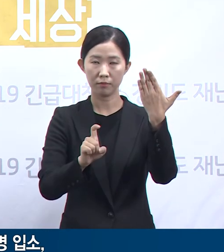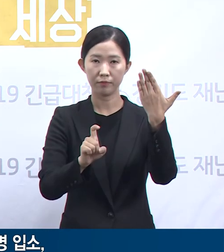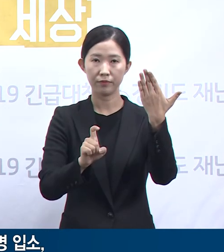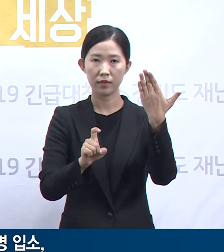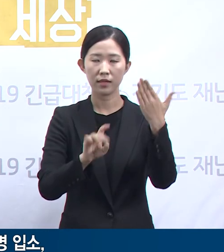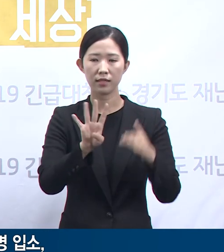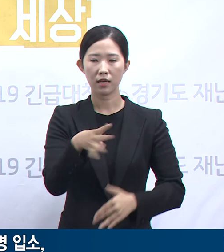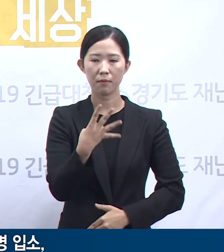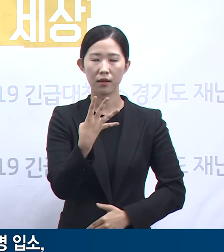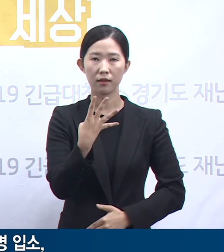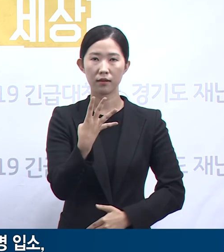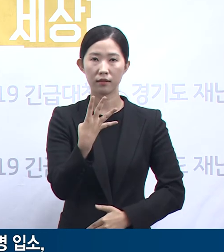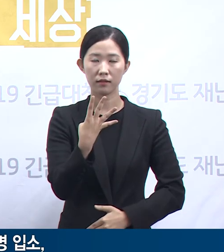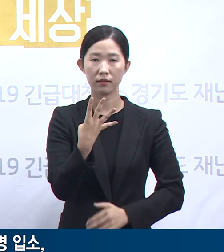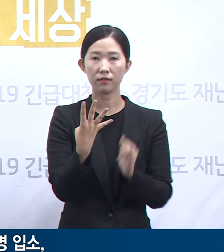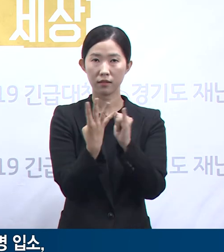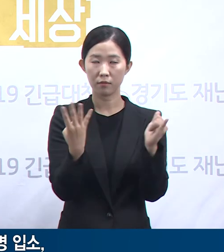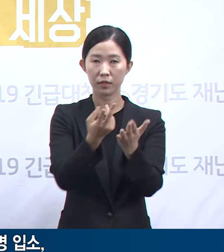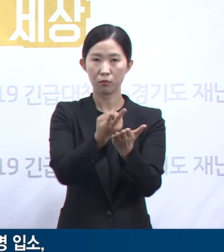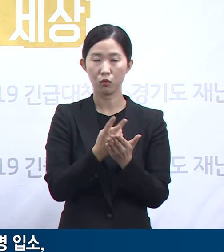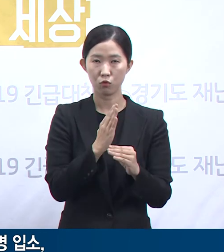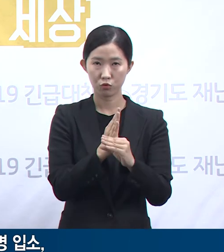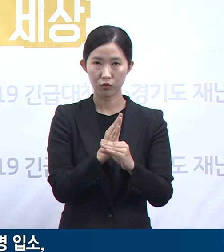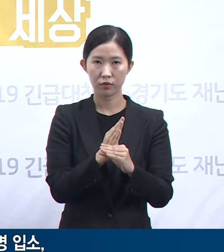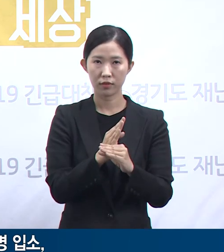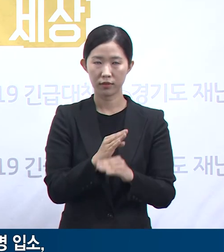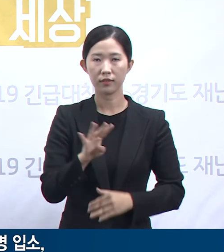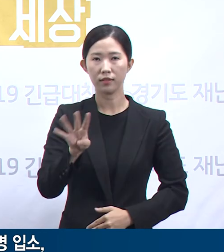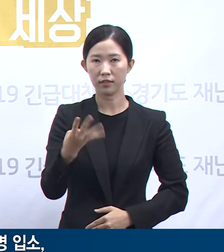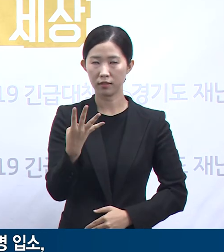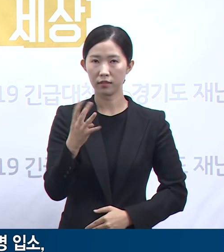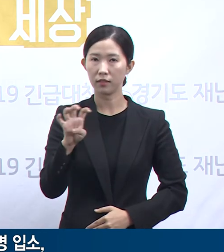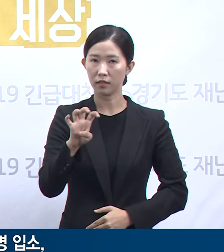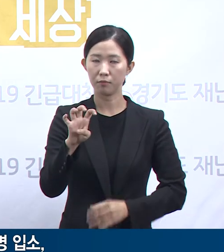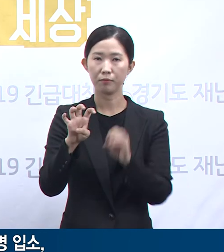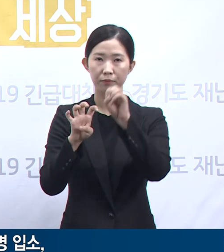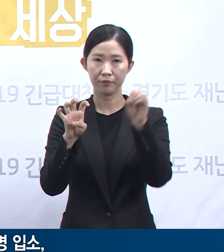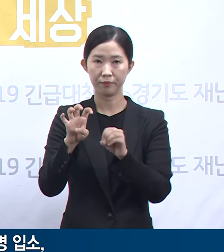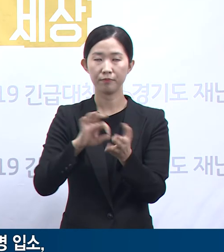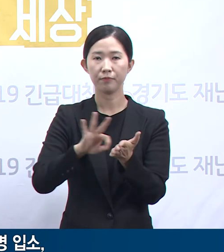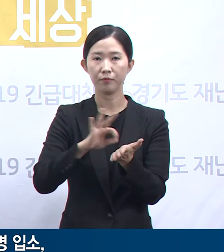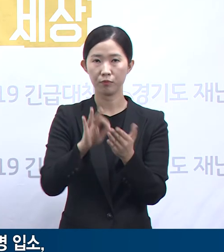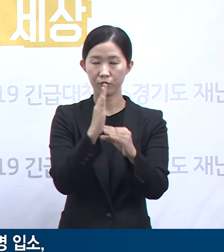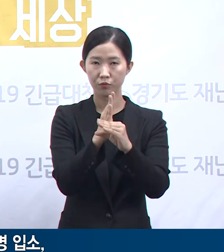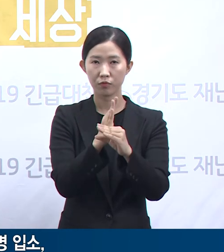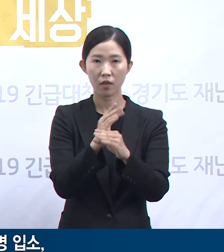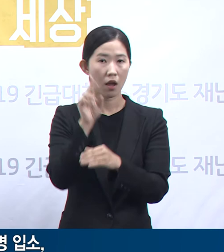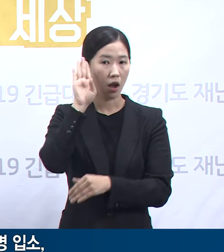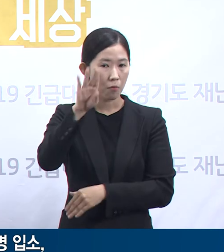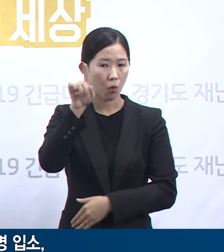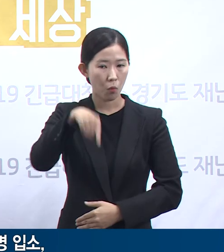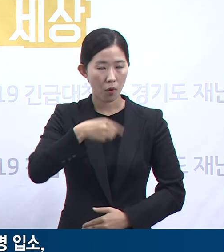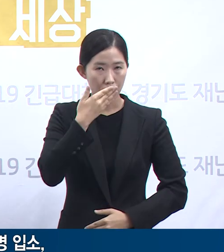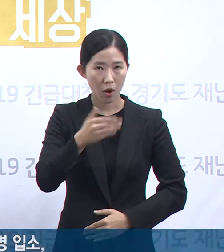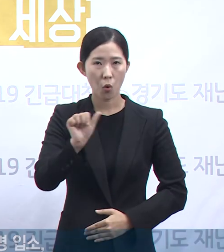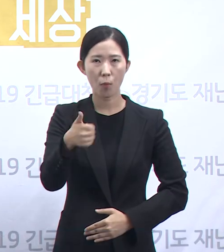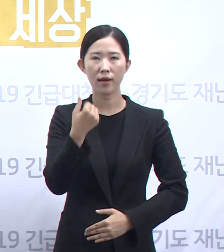입소하고 있어 46.4%의 가정률을 보이며 잔여 수용 가능 인원은 504명이 되겠습니다.